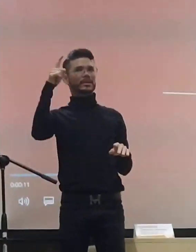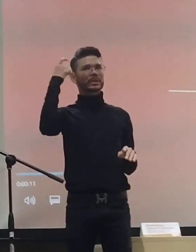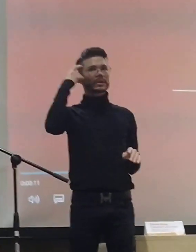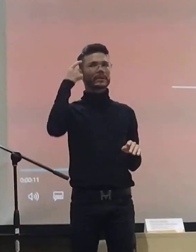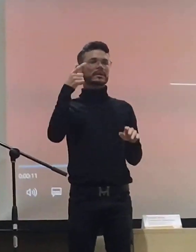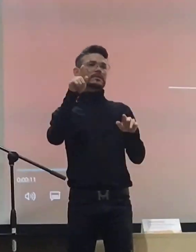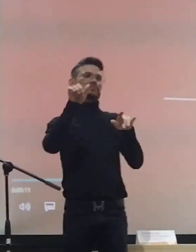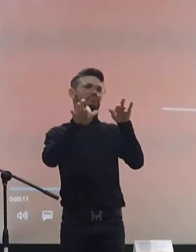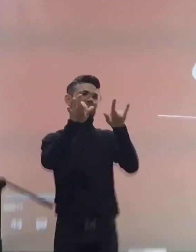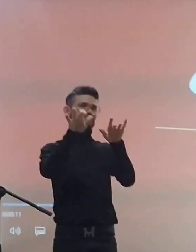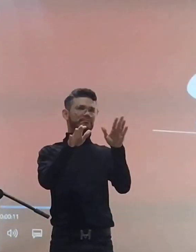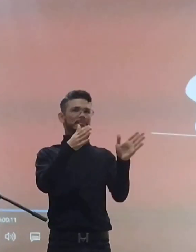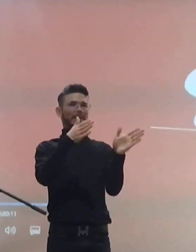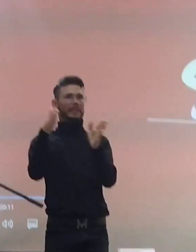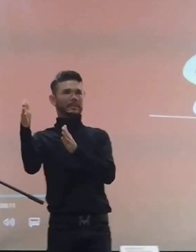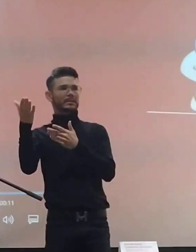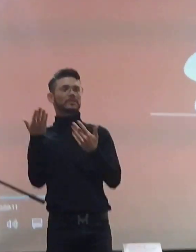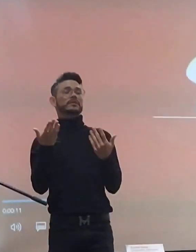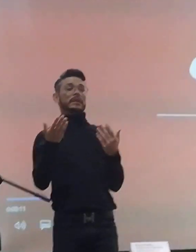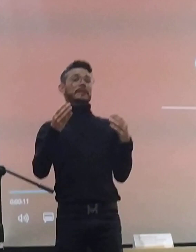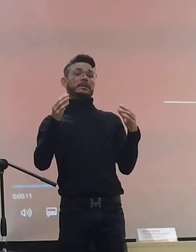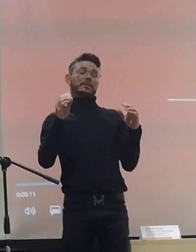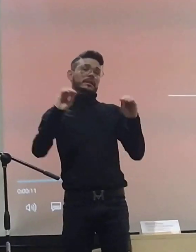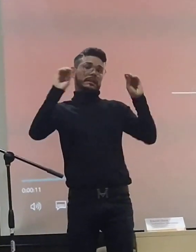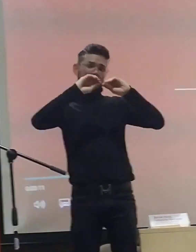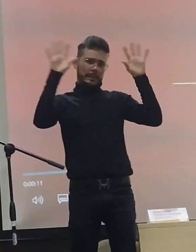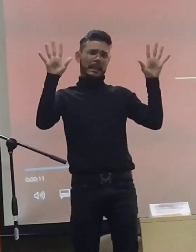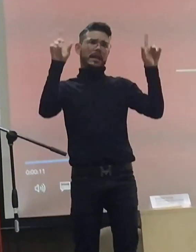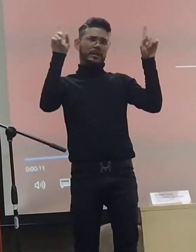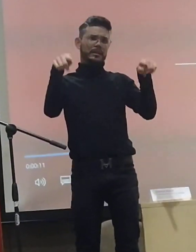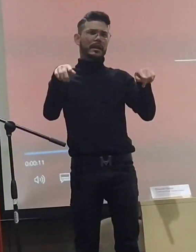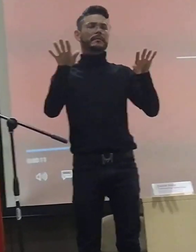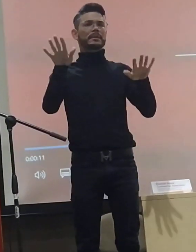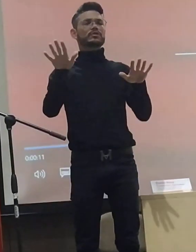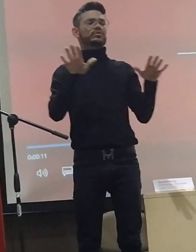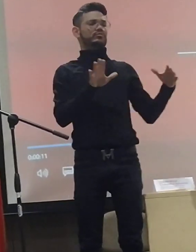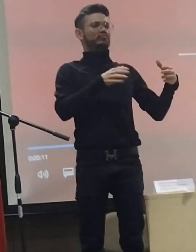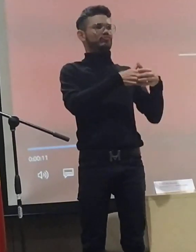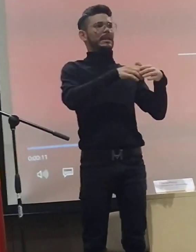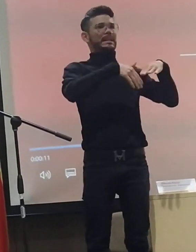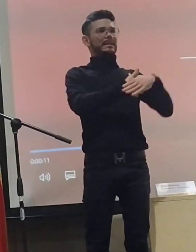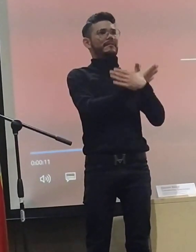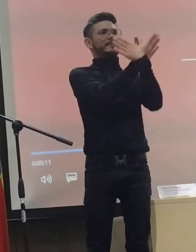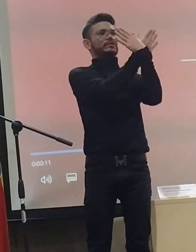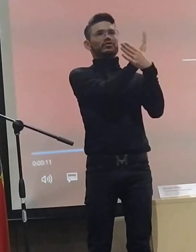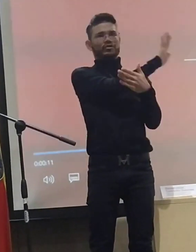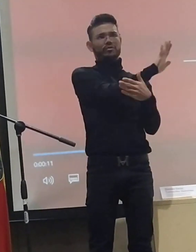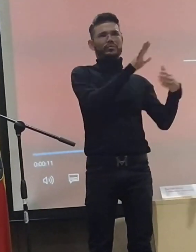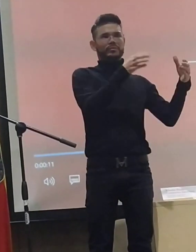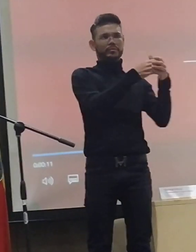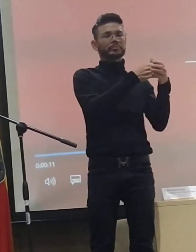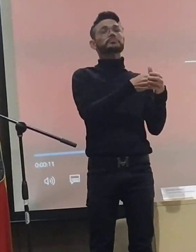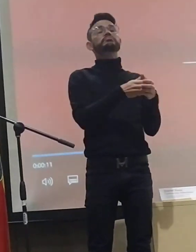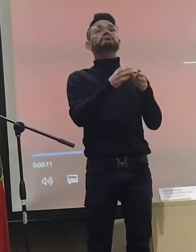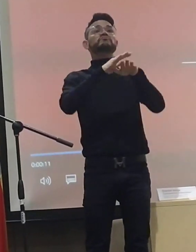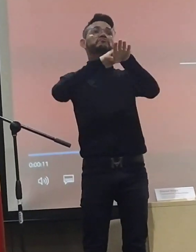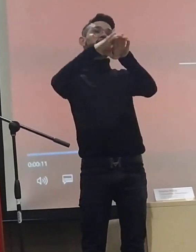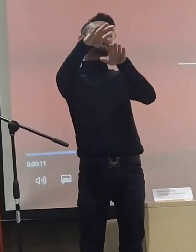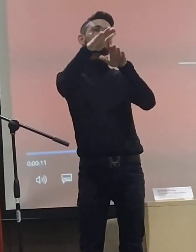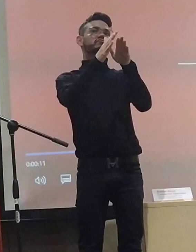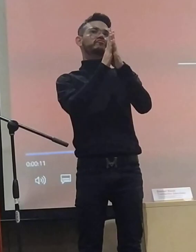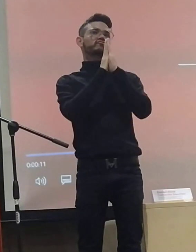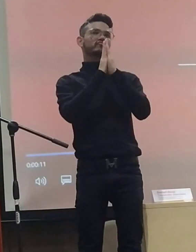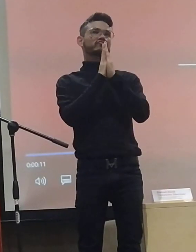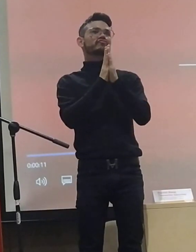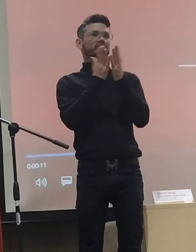Secretaría de Educación, los Puestos a la Ciudad de la Ciudad del Pueblo, queremos ir para un autor a aquello que